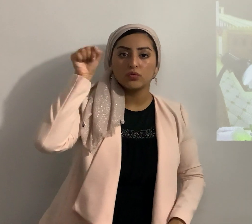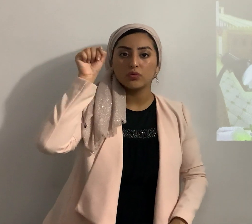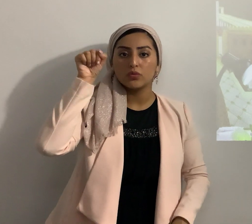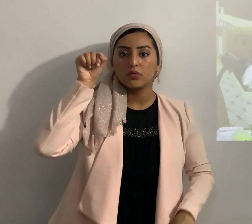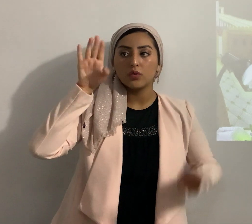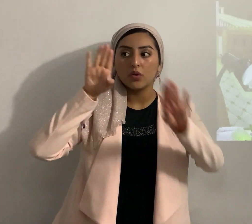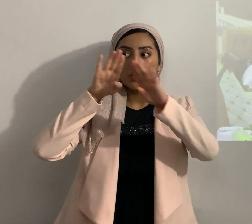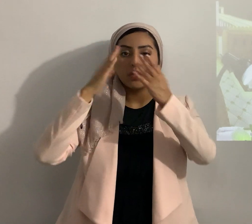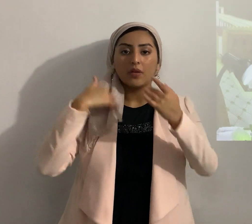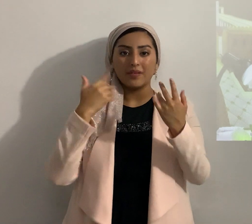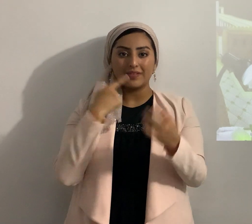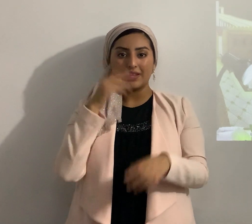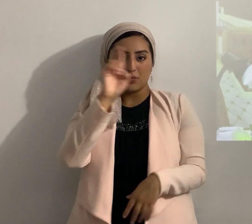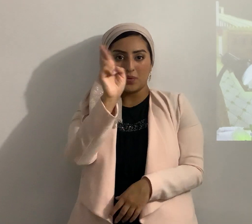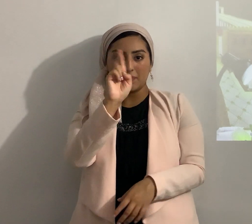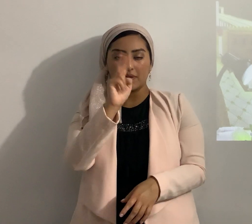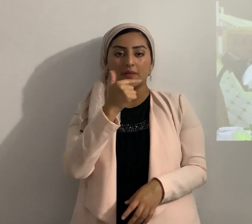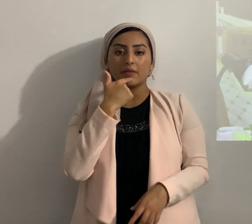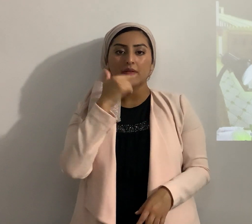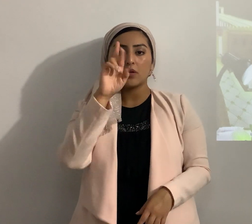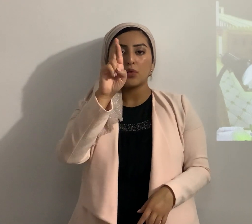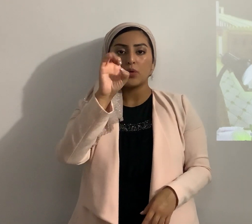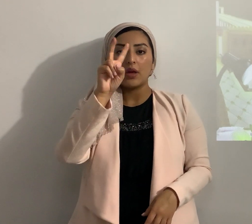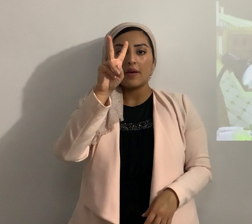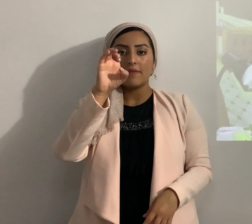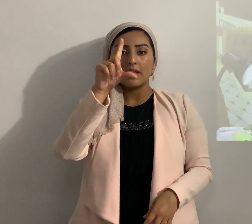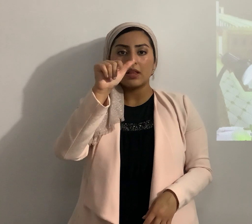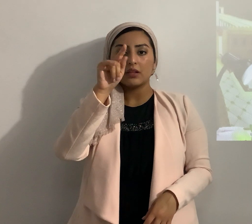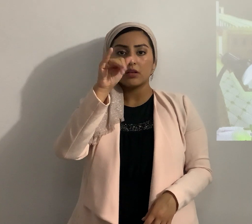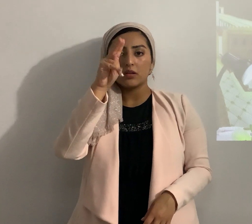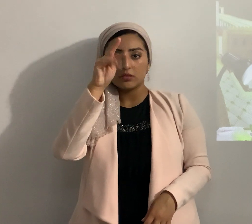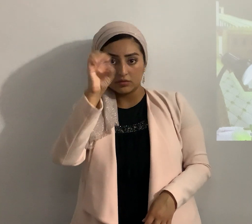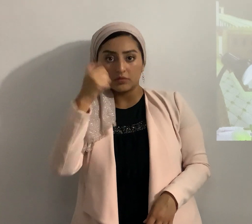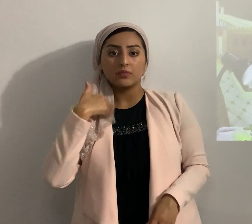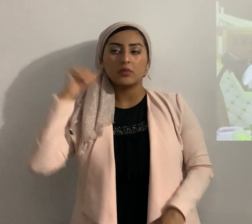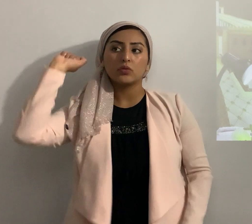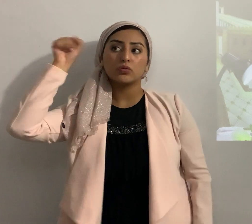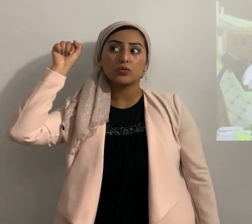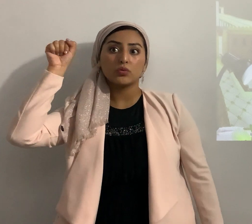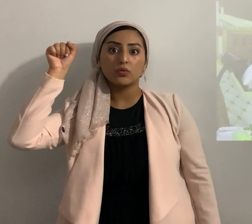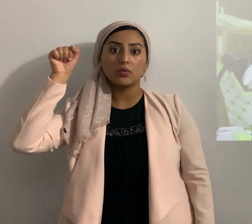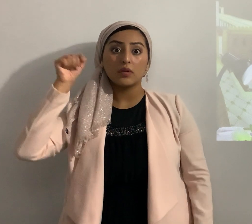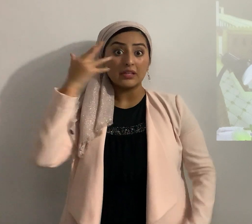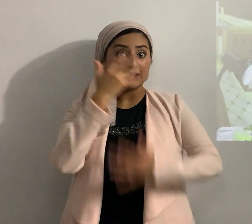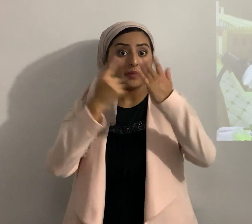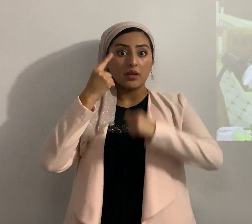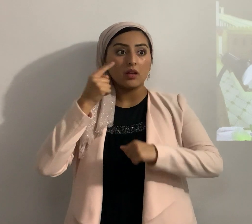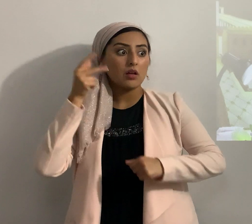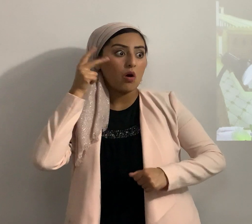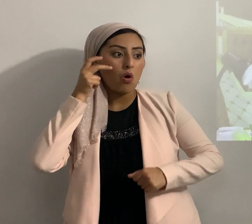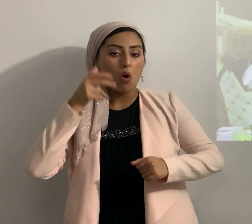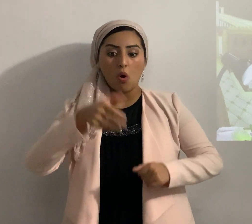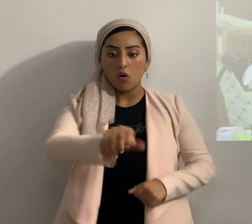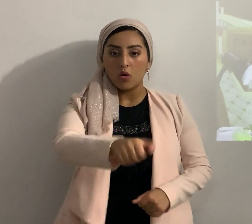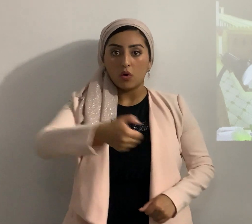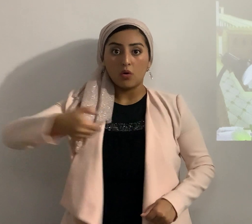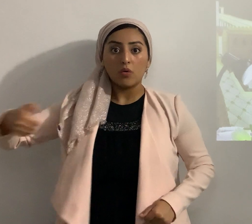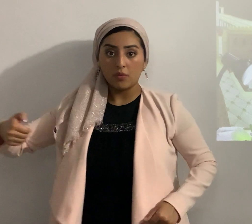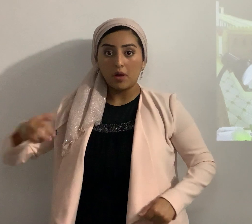no dice así en Apocalipsis y si alguien me abre entraré y cenaré con él eso está en las profundidades del reino de los cielos en unos videos de este